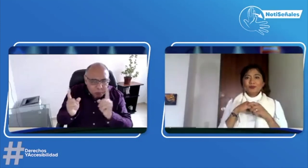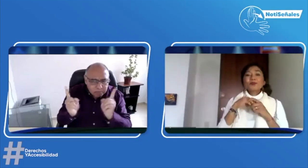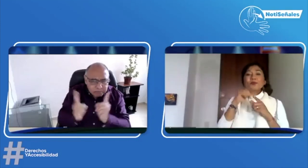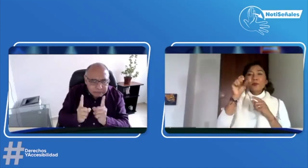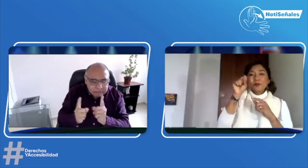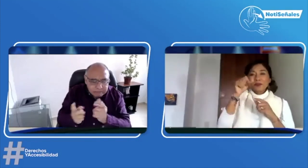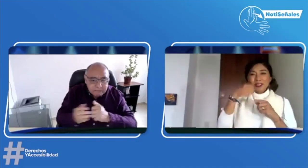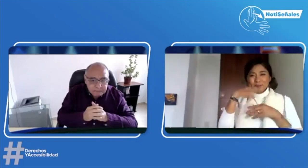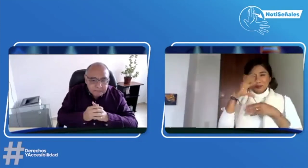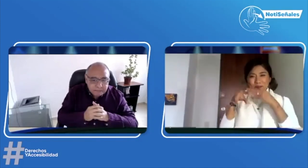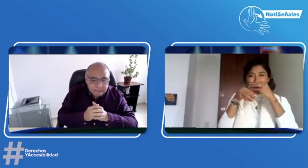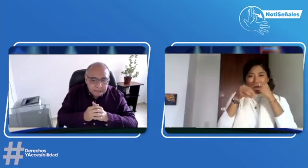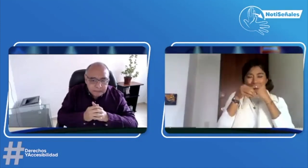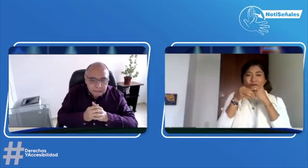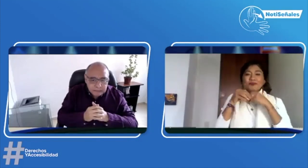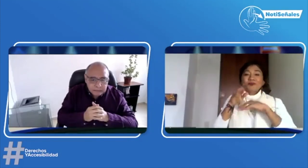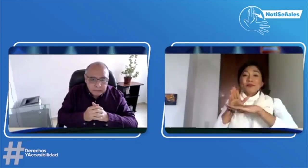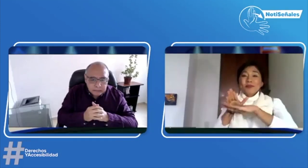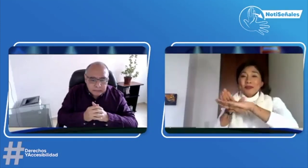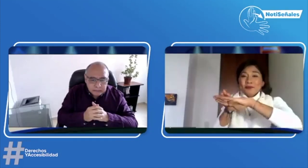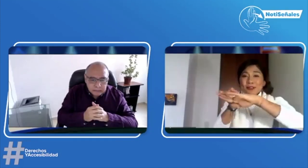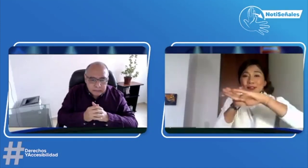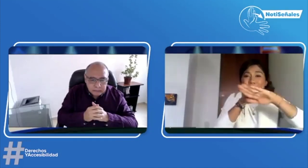¿quieres decirnos algo más para concluir? Sí, sí.